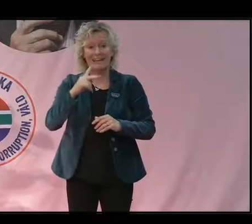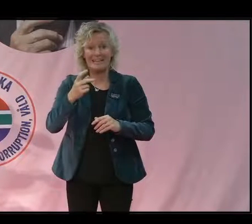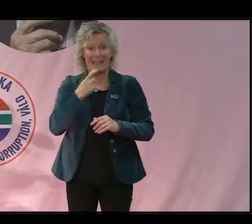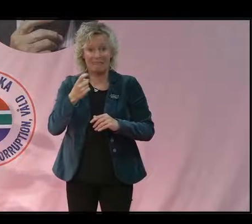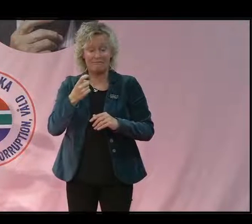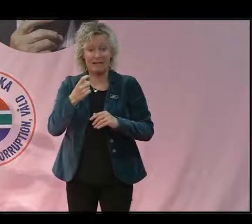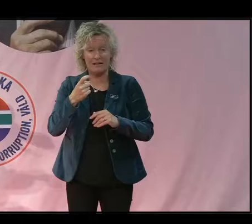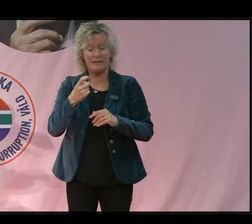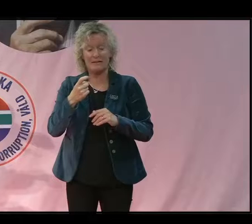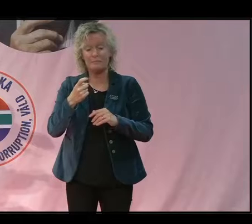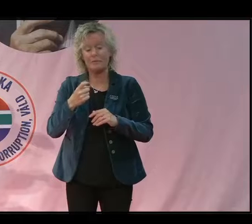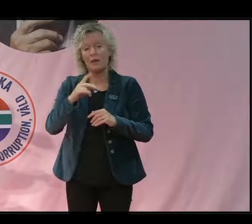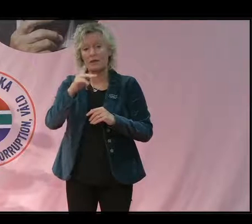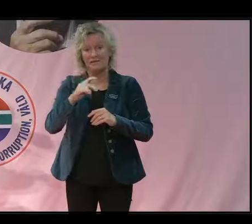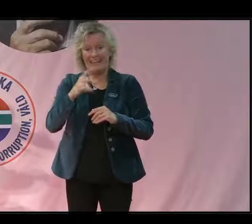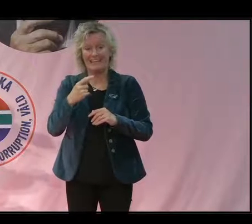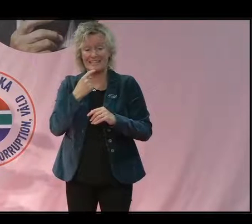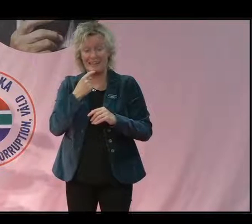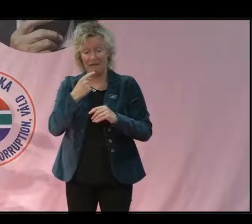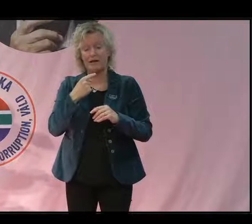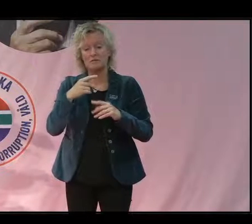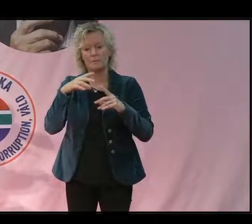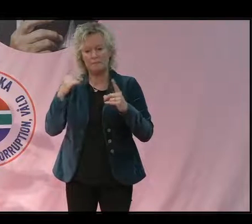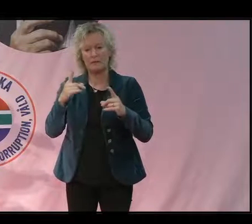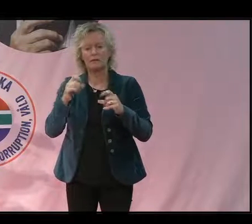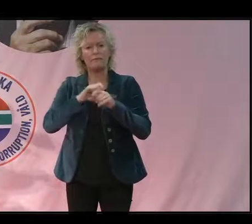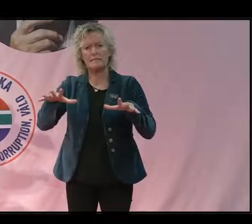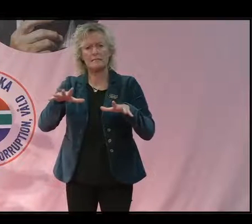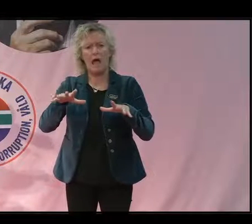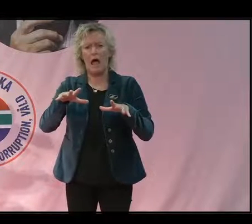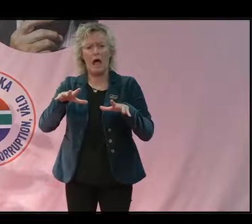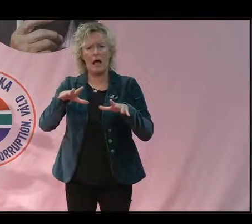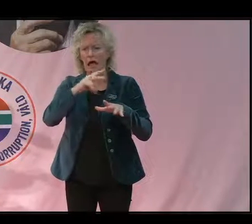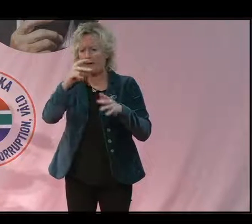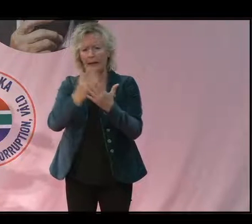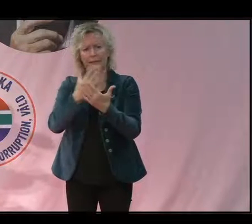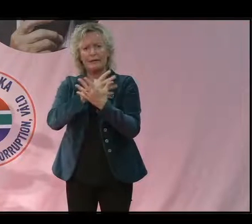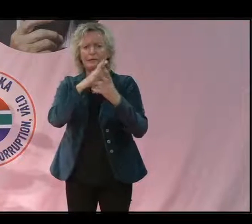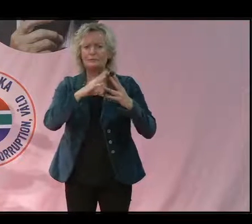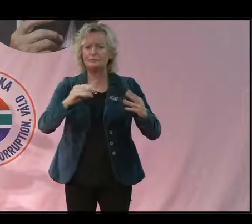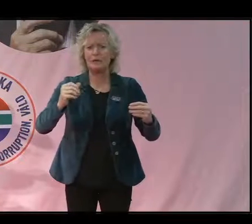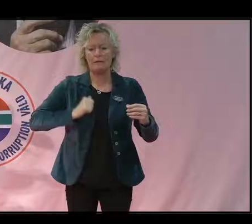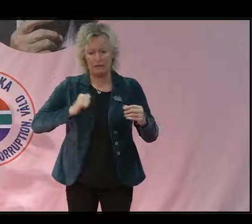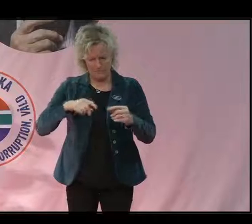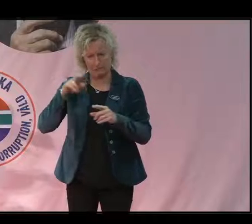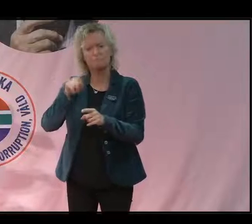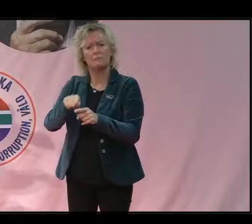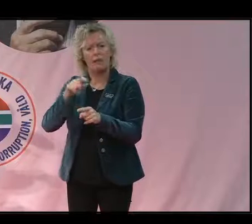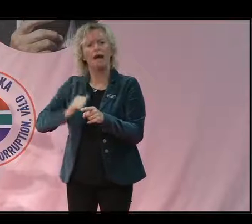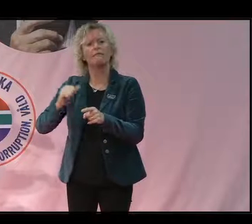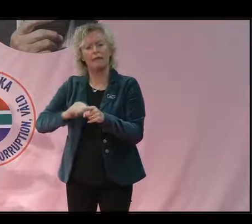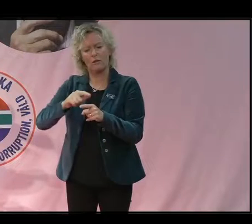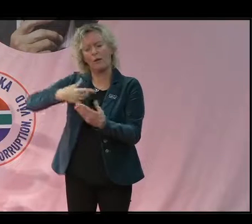Kvicksilver som fasas ut i nästan alla andra delar av världen. Men det används här och man blandar in